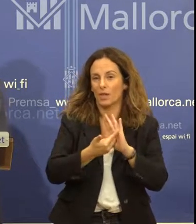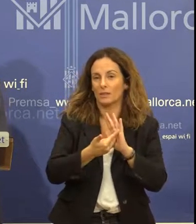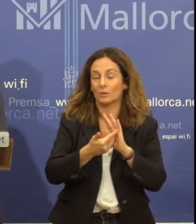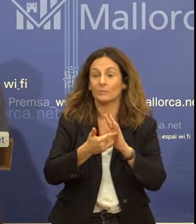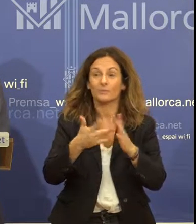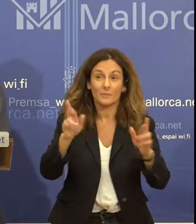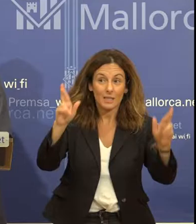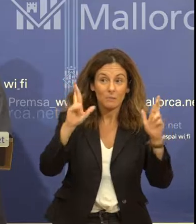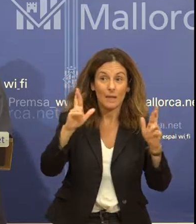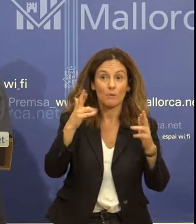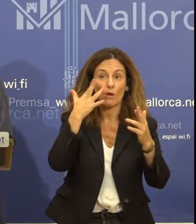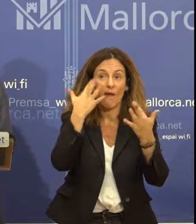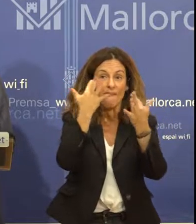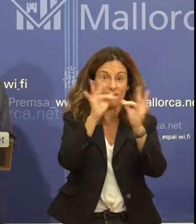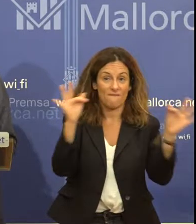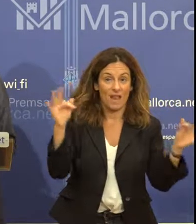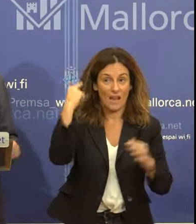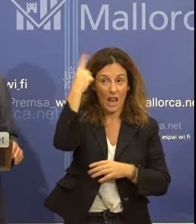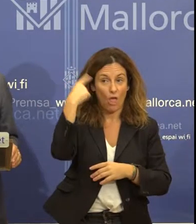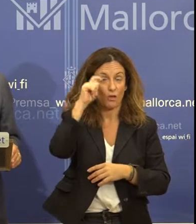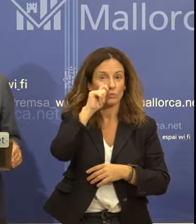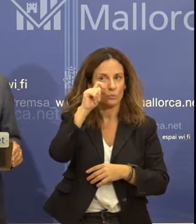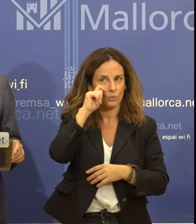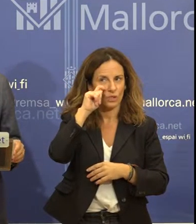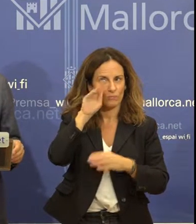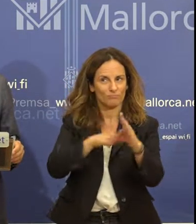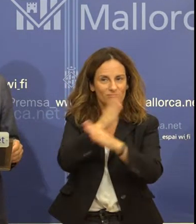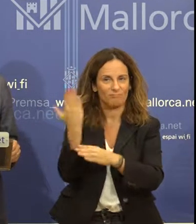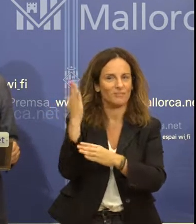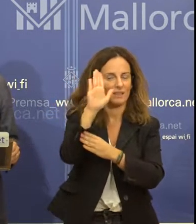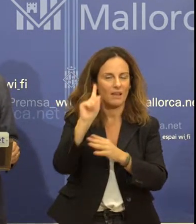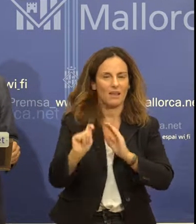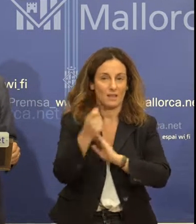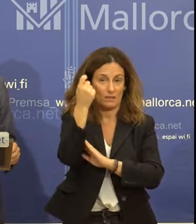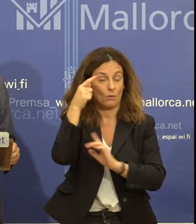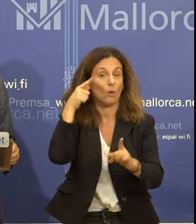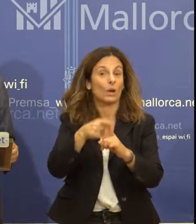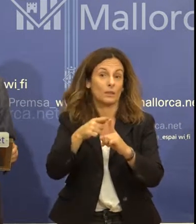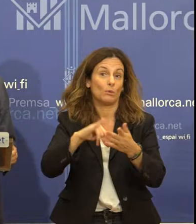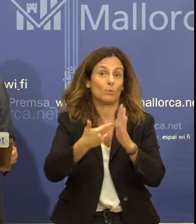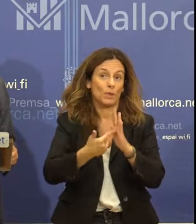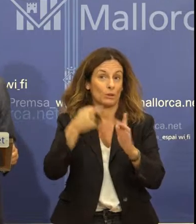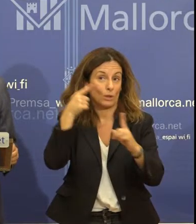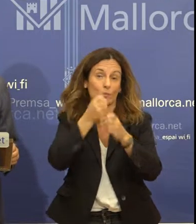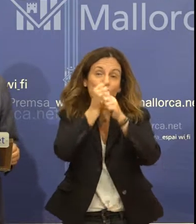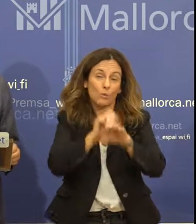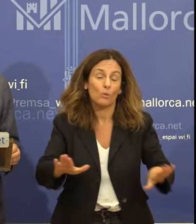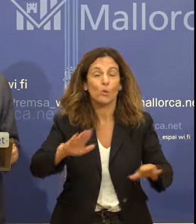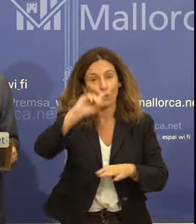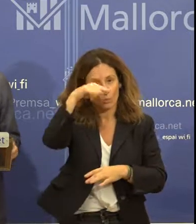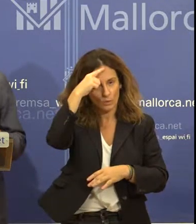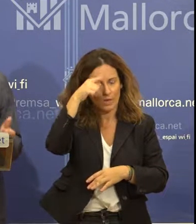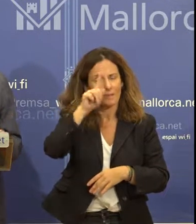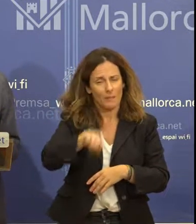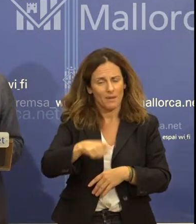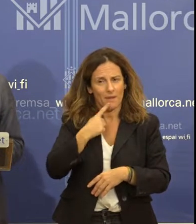oportunitat perquè aquest projecte de divulgació cultural que pretenem també serveixi per contribuir a